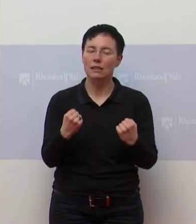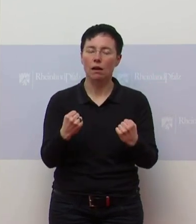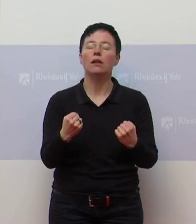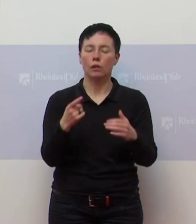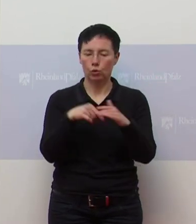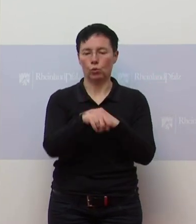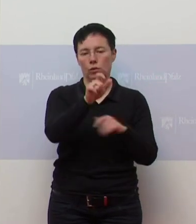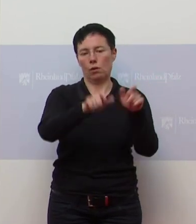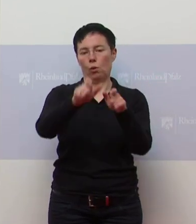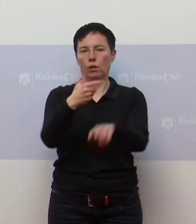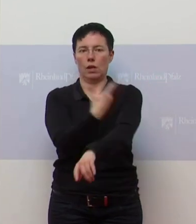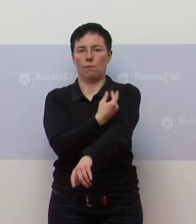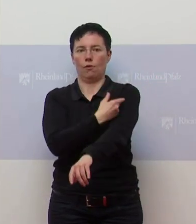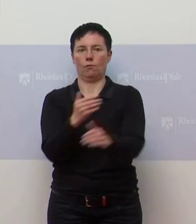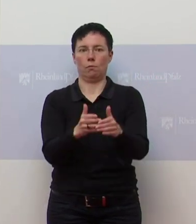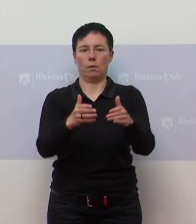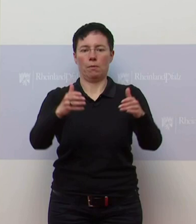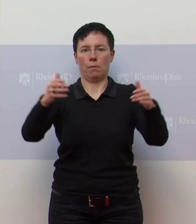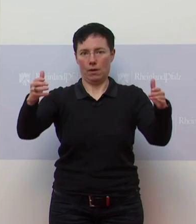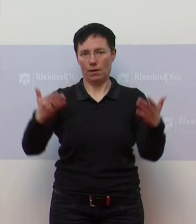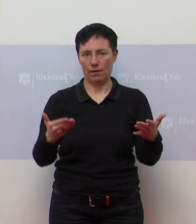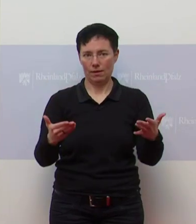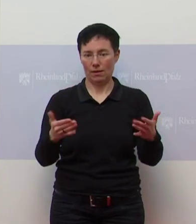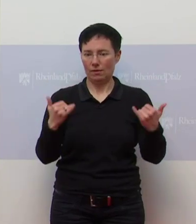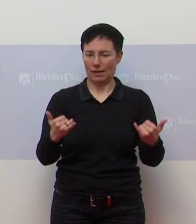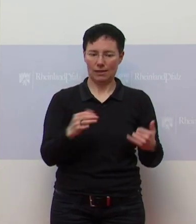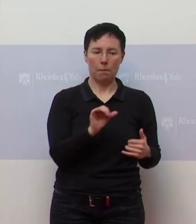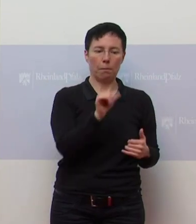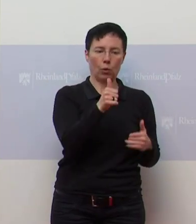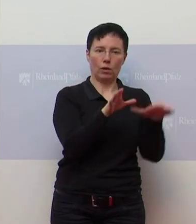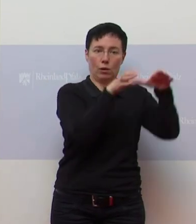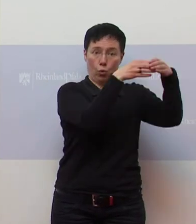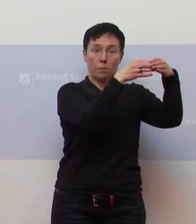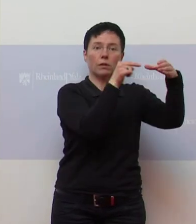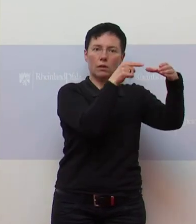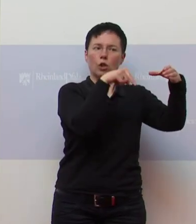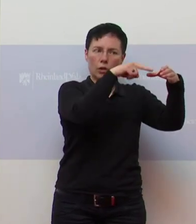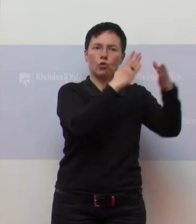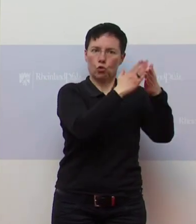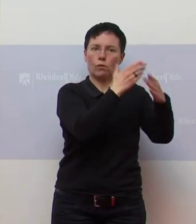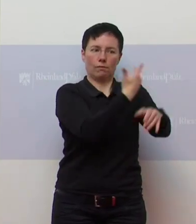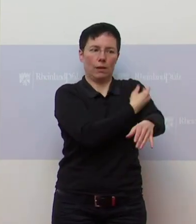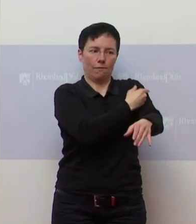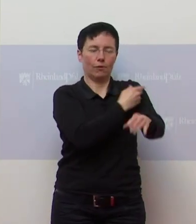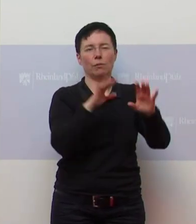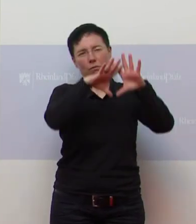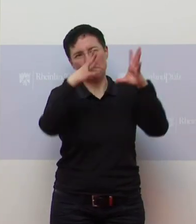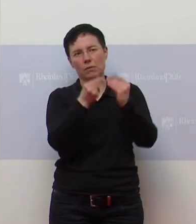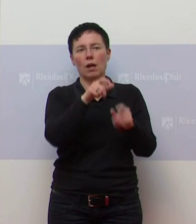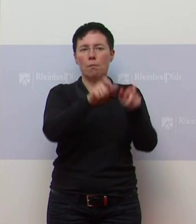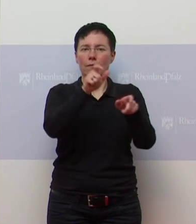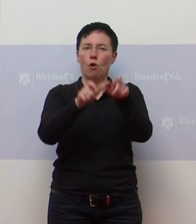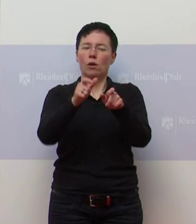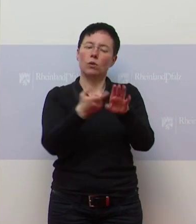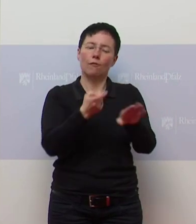sagen. Wir sind weit. Die Priolgruppe 1 ist so gut wie geimpft. Ja, und 10 Prozent der Bevölkerung ist geimpft. Und wir werden